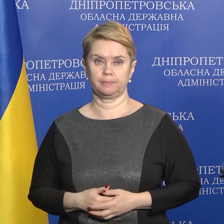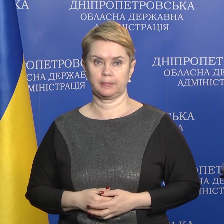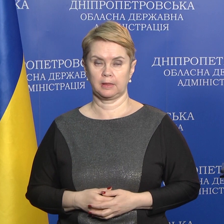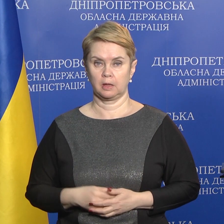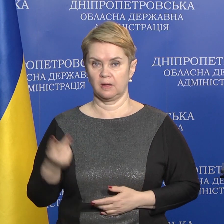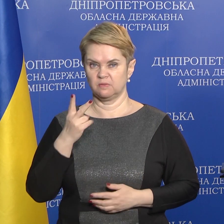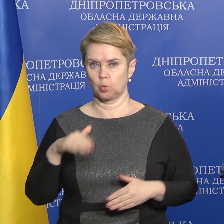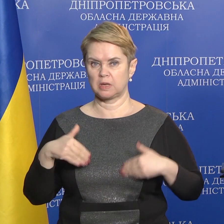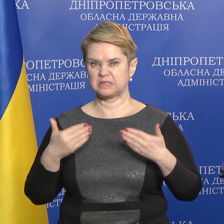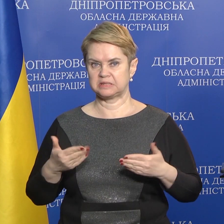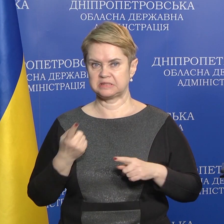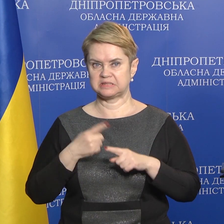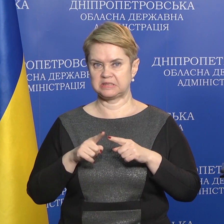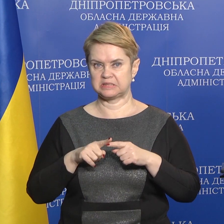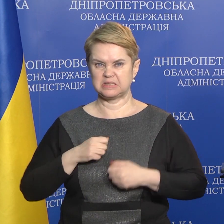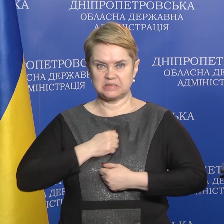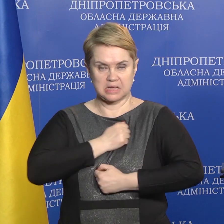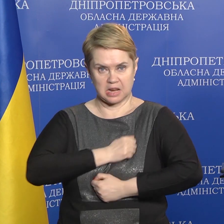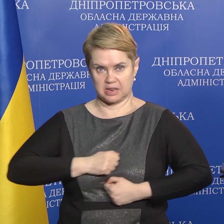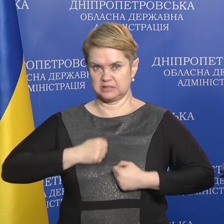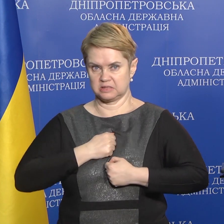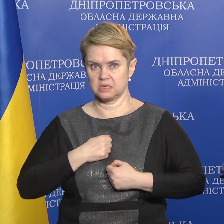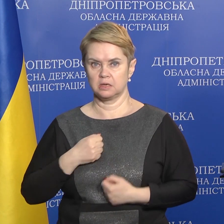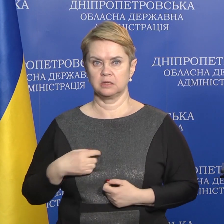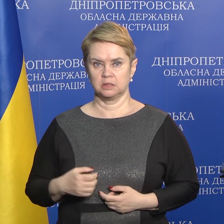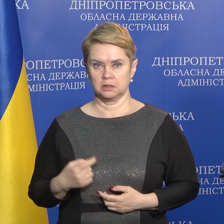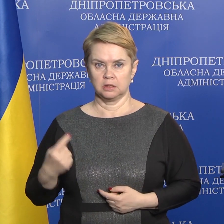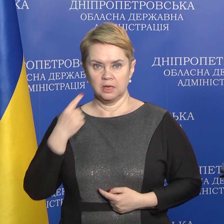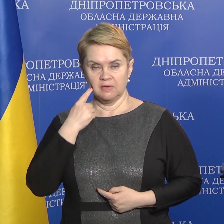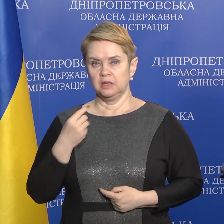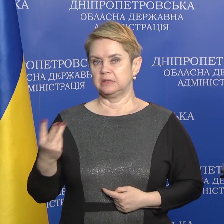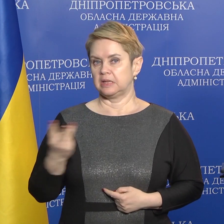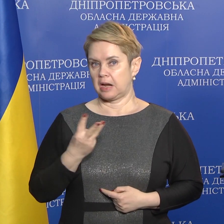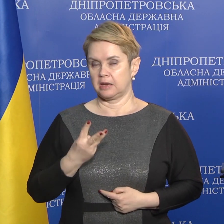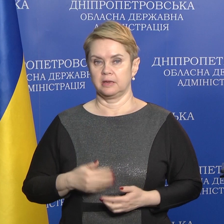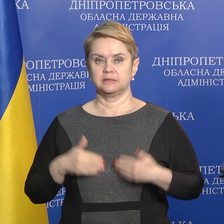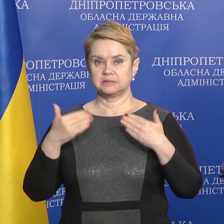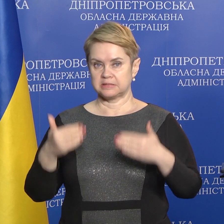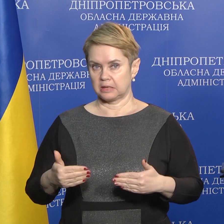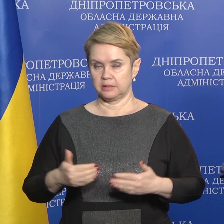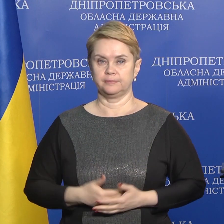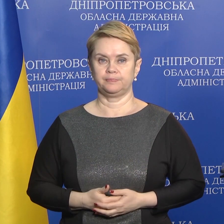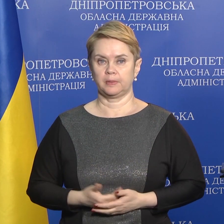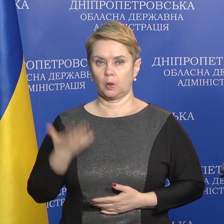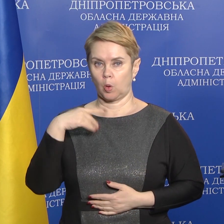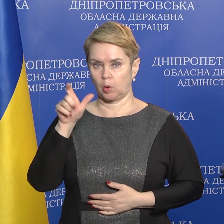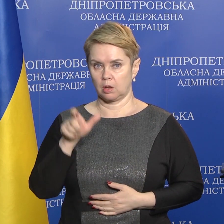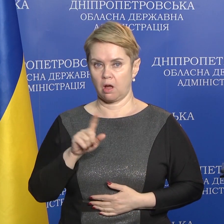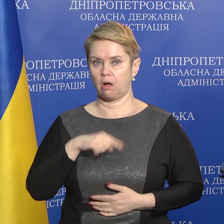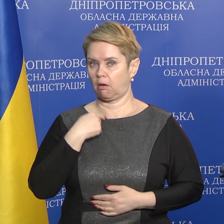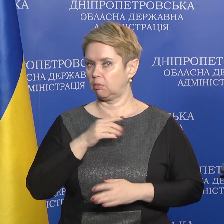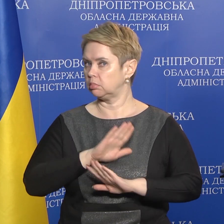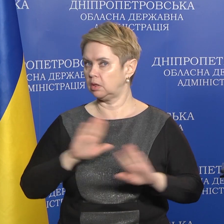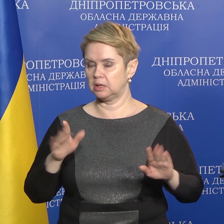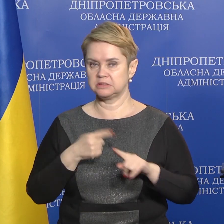Друга стадія – це злість, гнів. Третя стадія – коли людина каже,